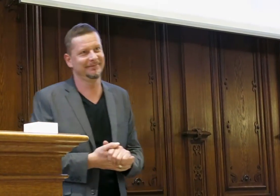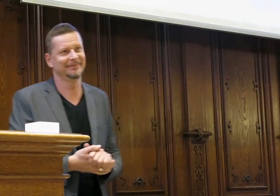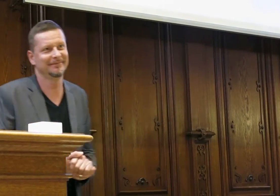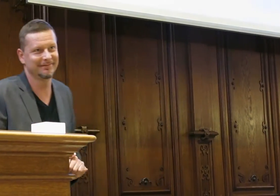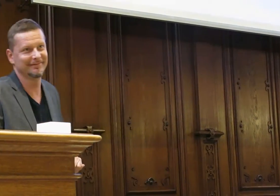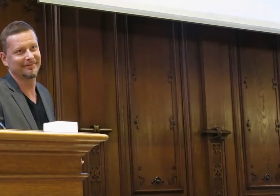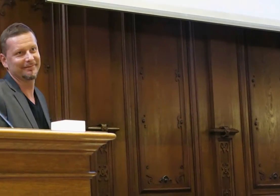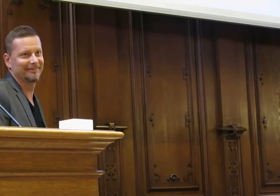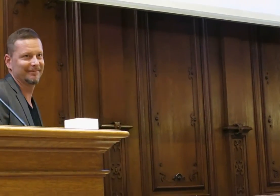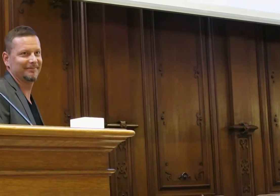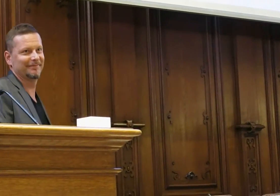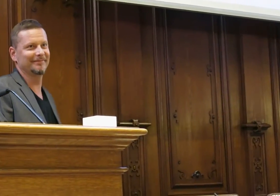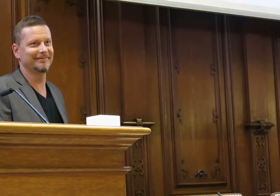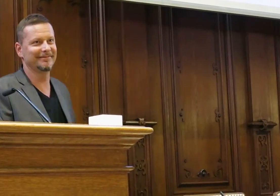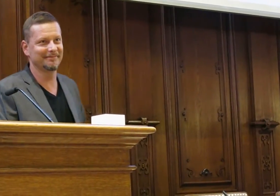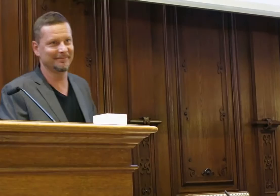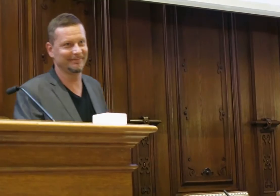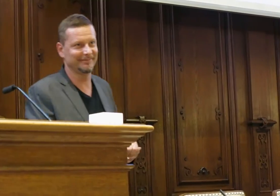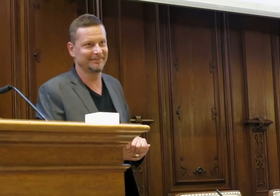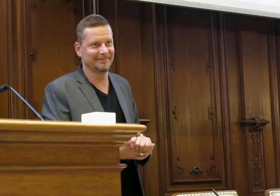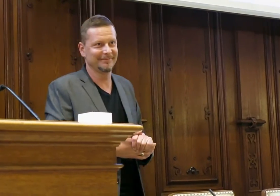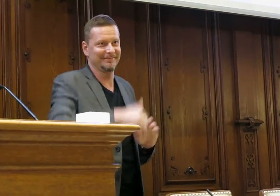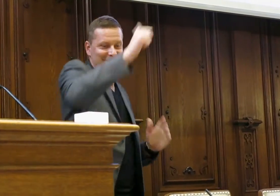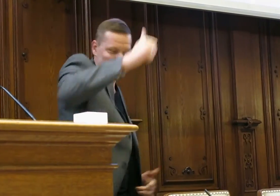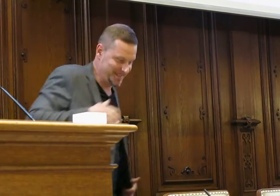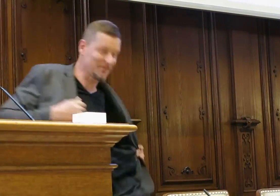und deswegen auch noch einmal ein Applaus und Danke für meine Kollegin Schindler.